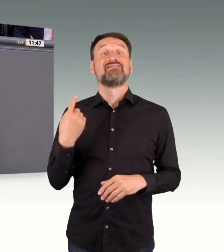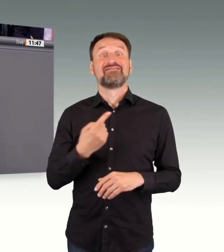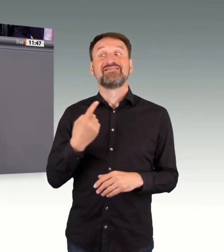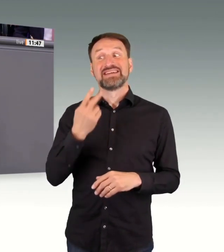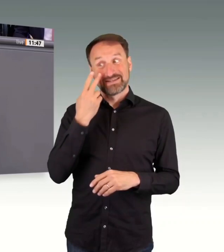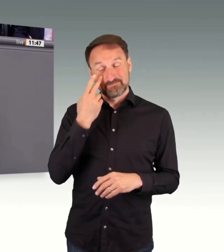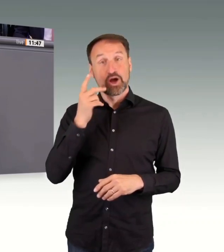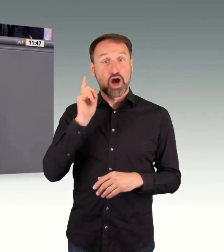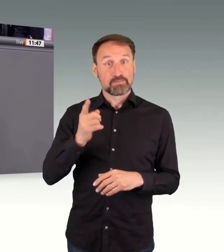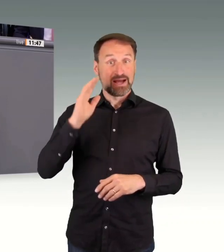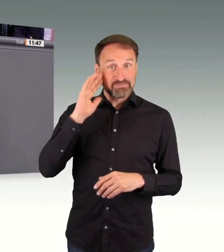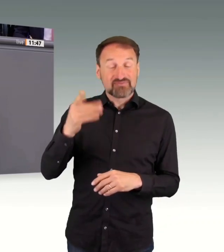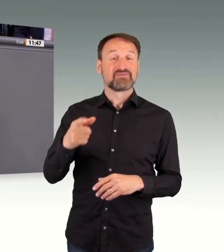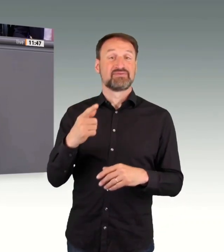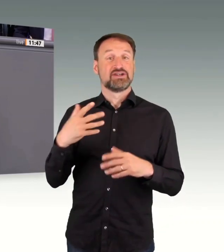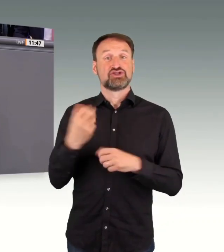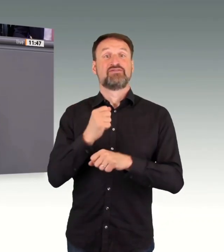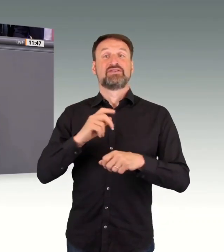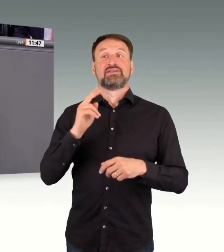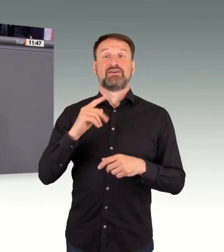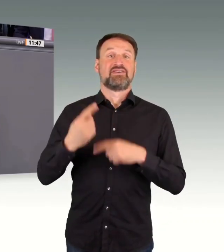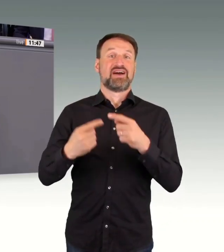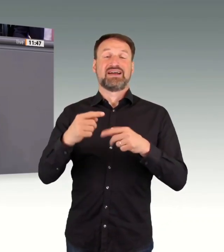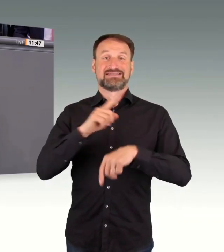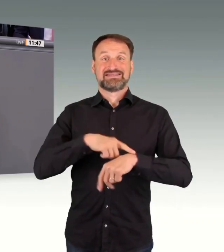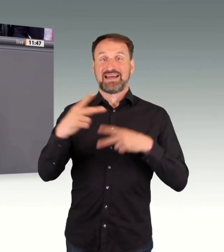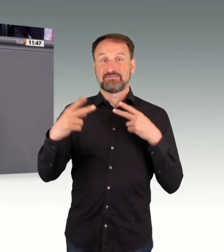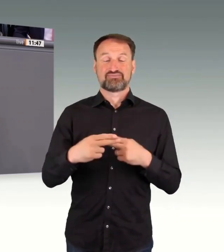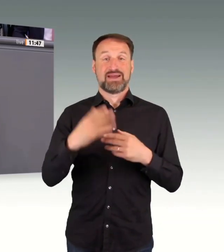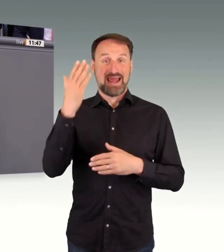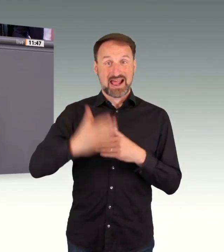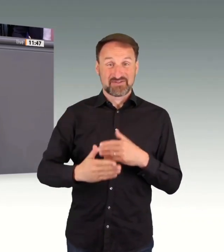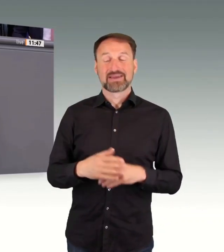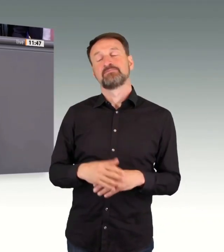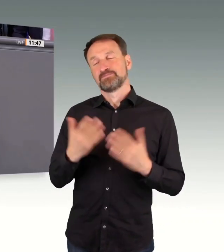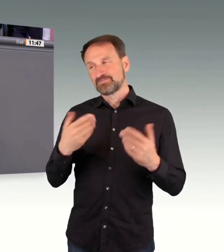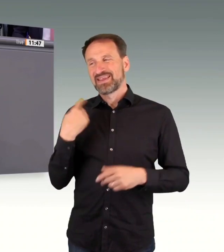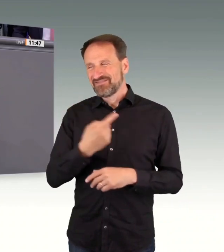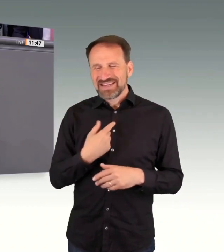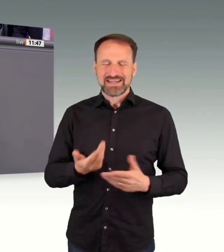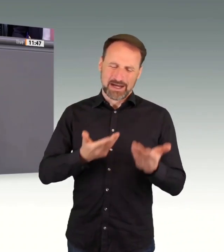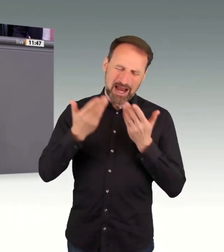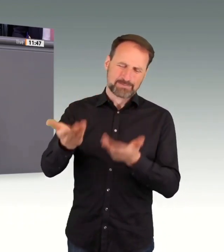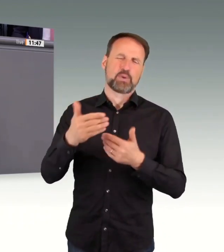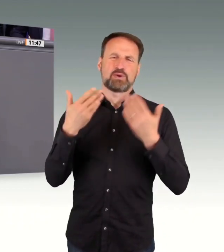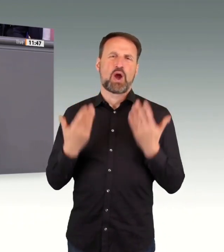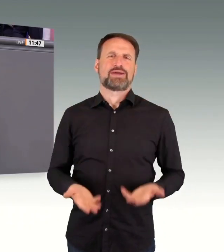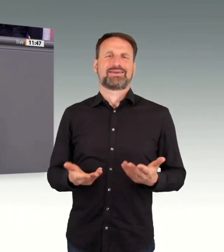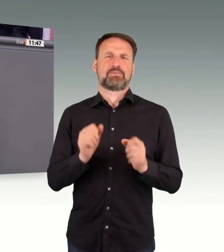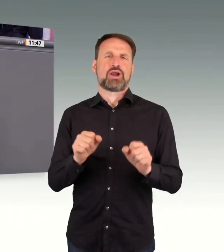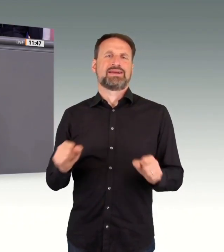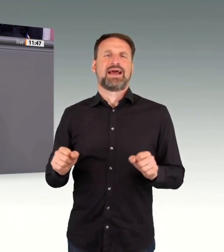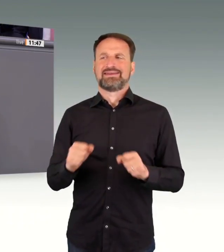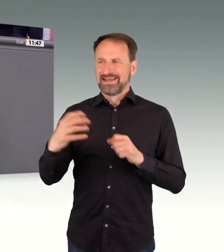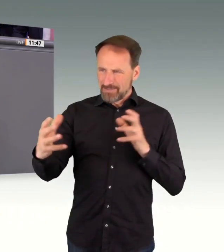bieten Ihnen mit diesem Antrag die Möglichkeit, gemeinsam auf den Weg zu gehen. Geben Sie das